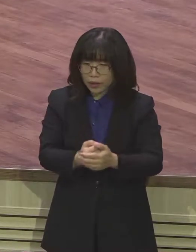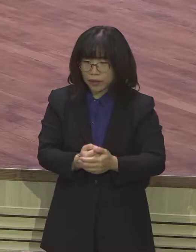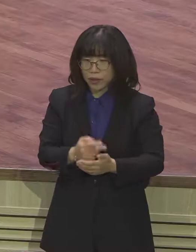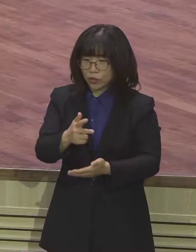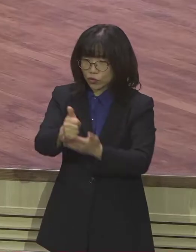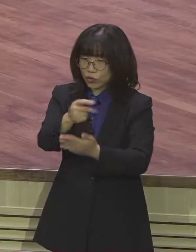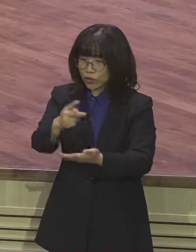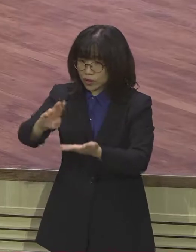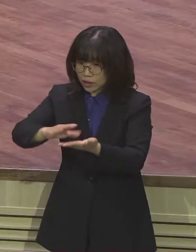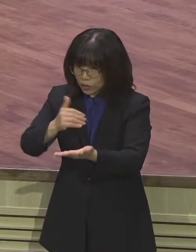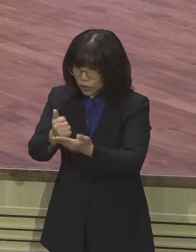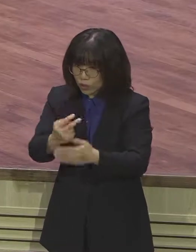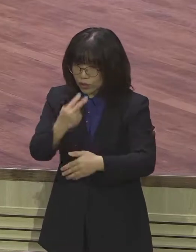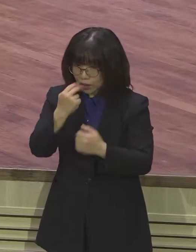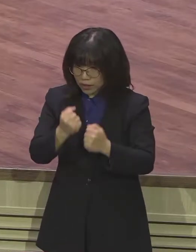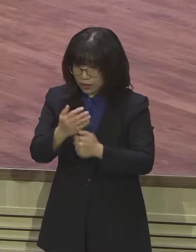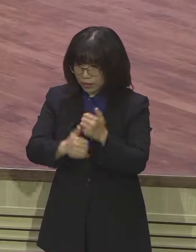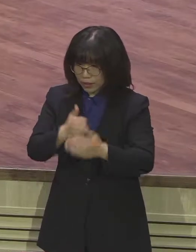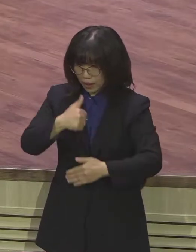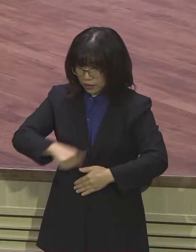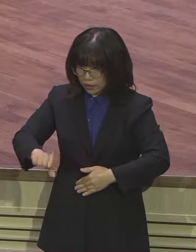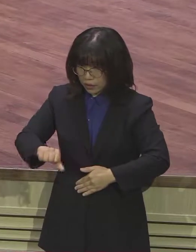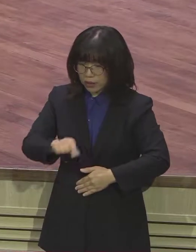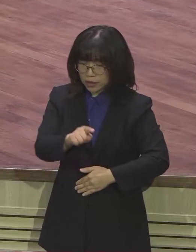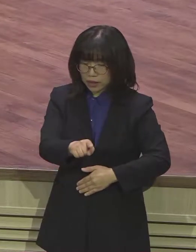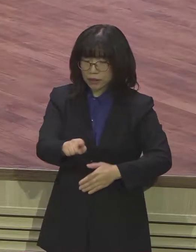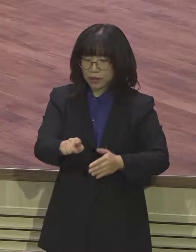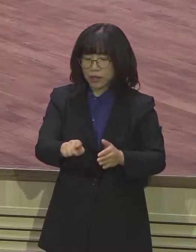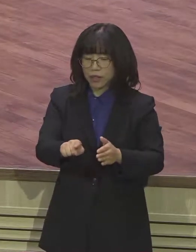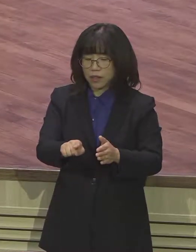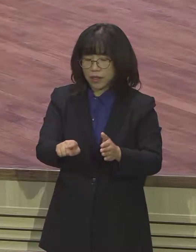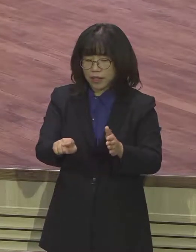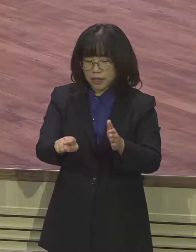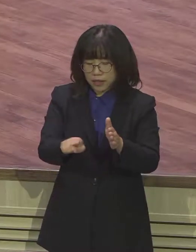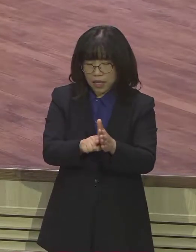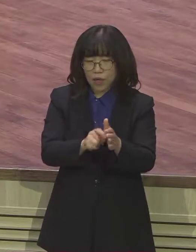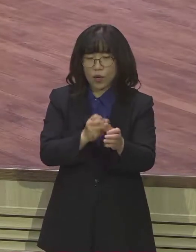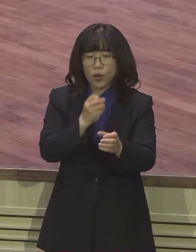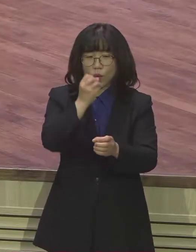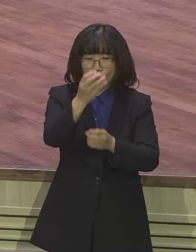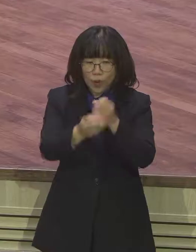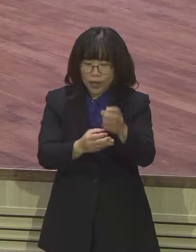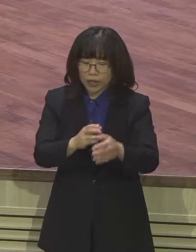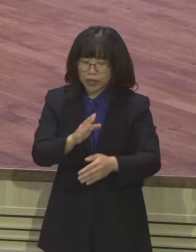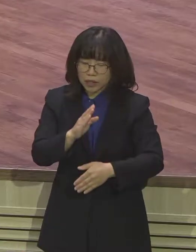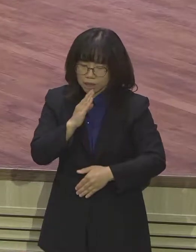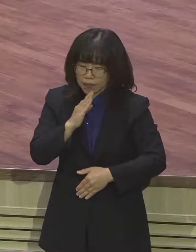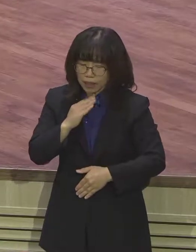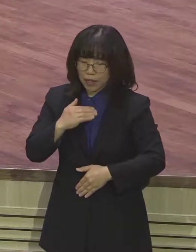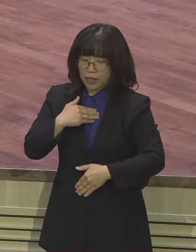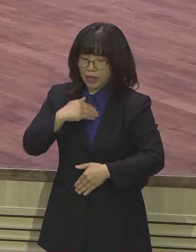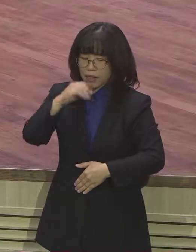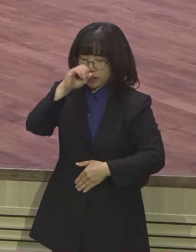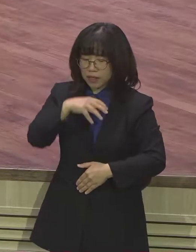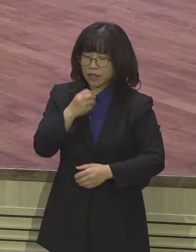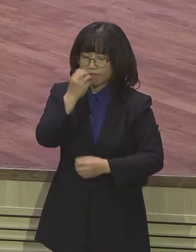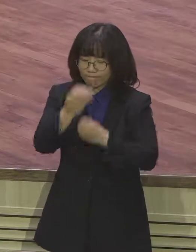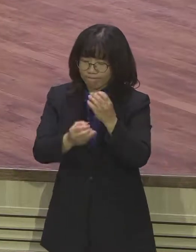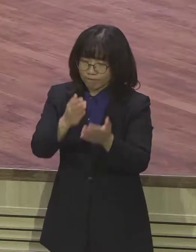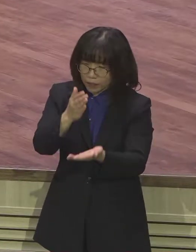성경적인 복음적인 신앙이냐를 바로 판가름할 수 있는 그 다림줄이 바로 예수님을 주라 신하는